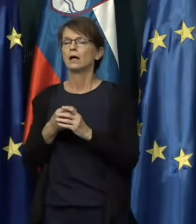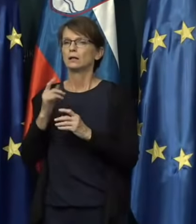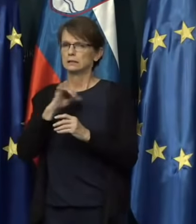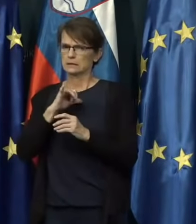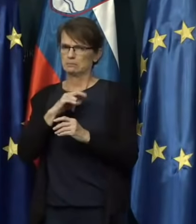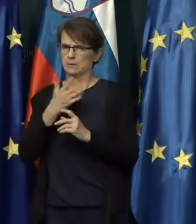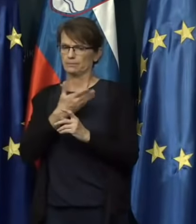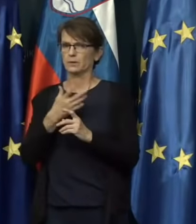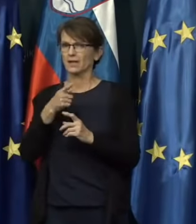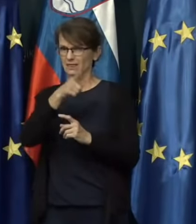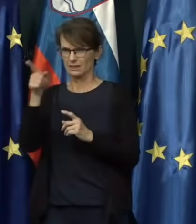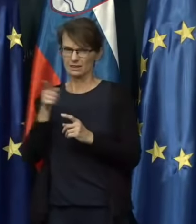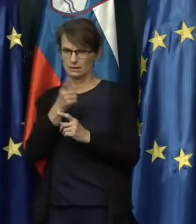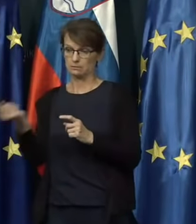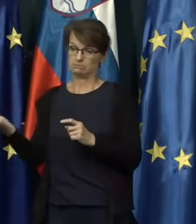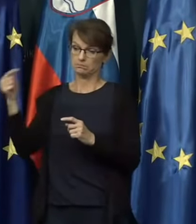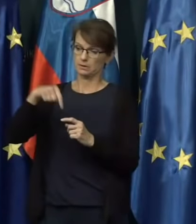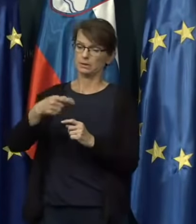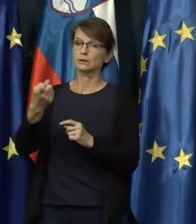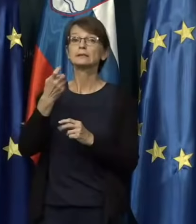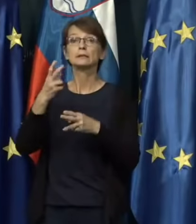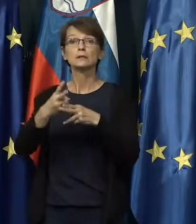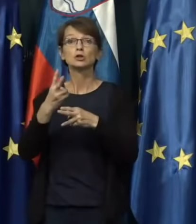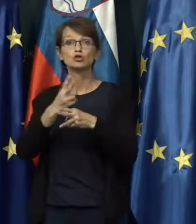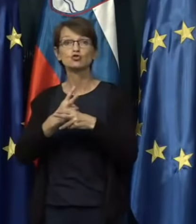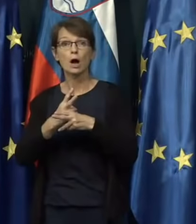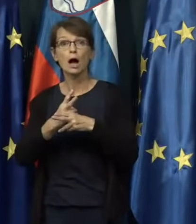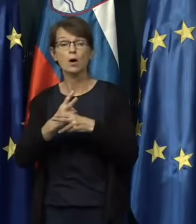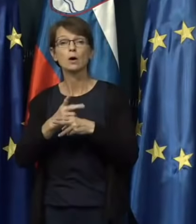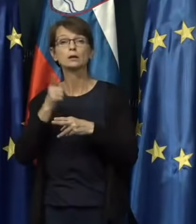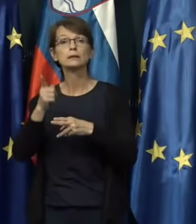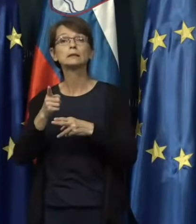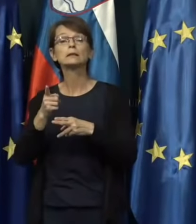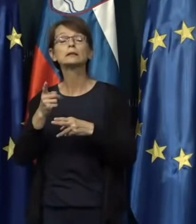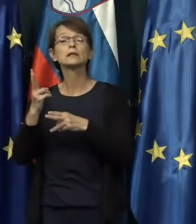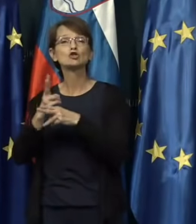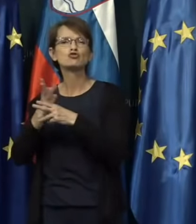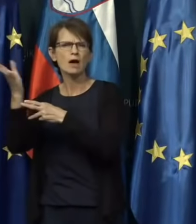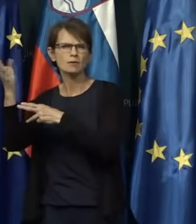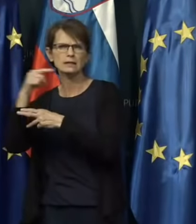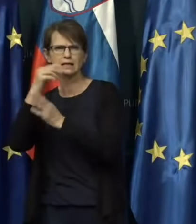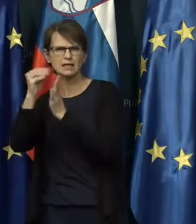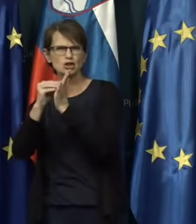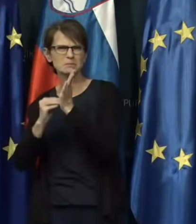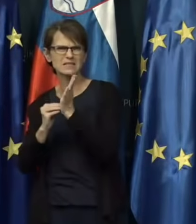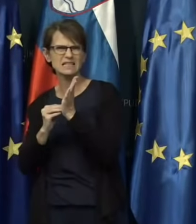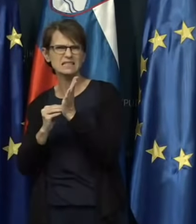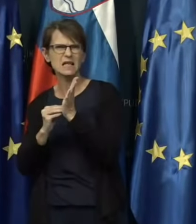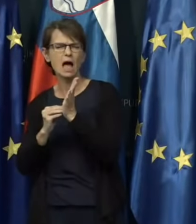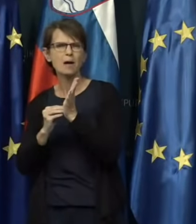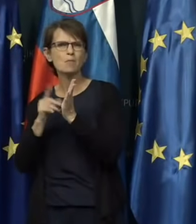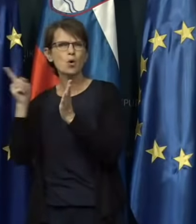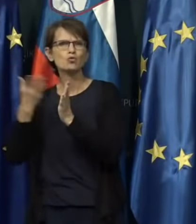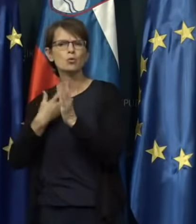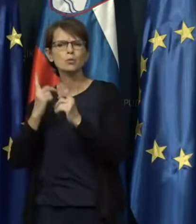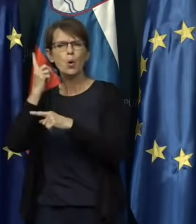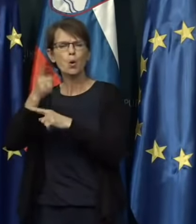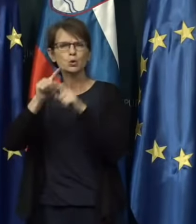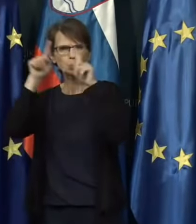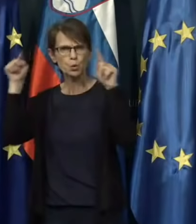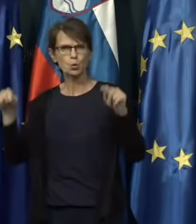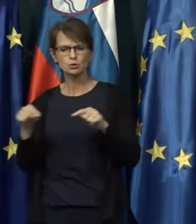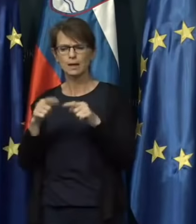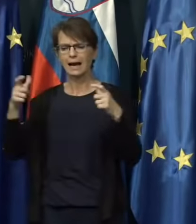ko dobijo, se pravi tih, ki pridejo iz držav, ki so na tem mredečem seznamu, ki dobijo te odločbe o karanteni. To še vedno